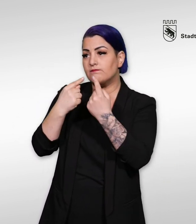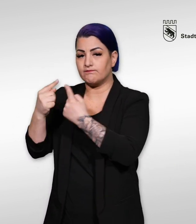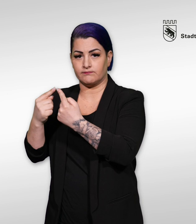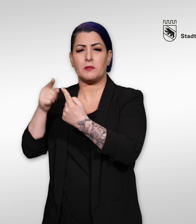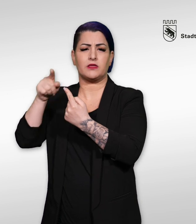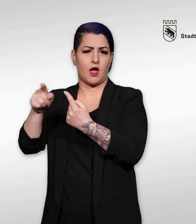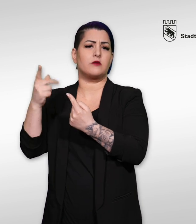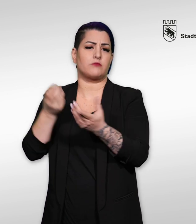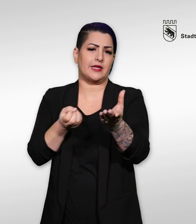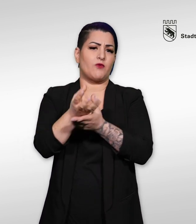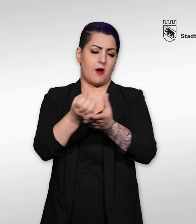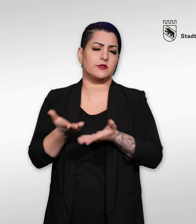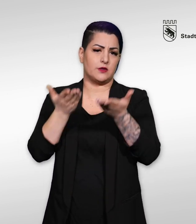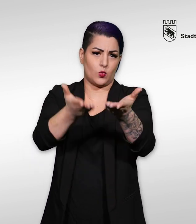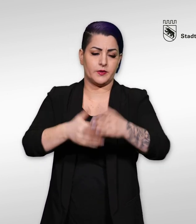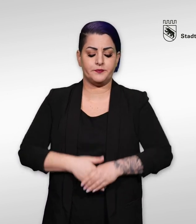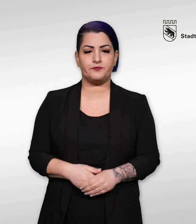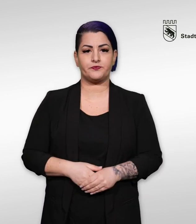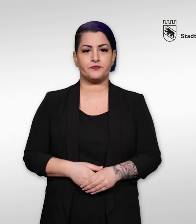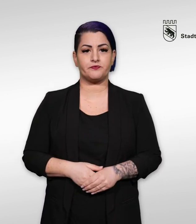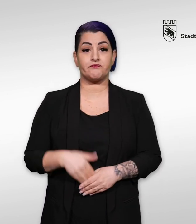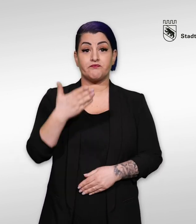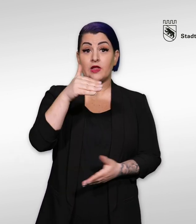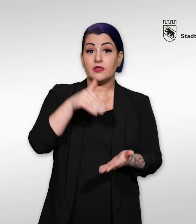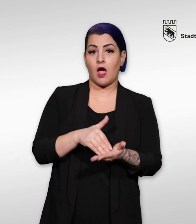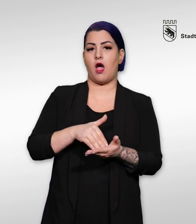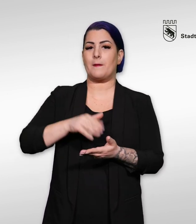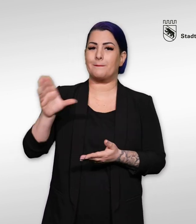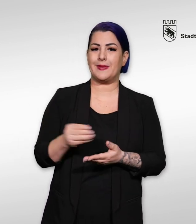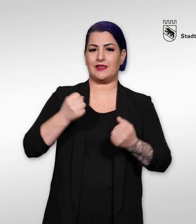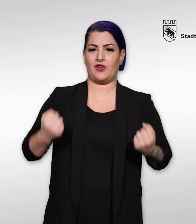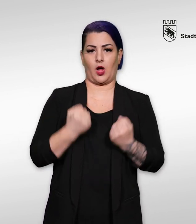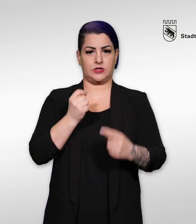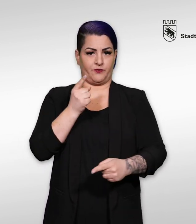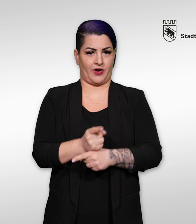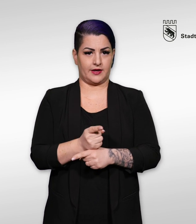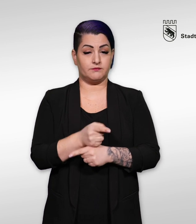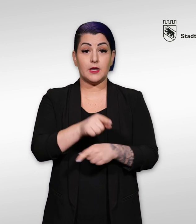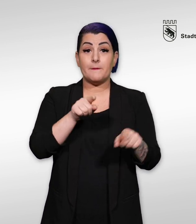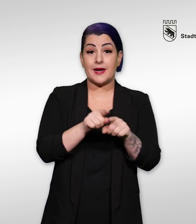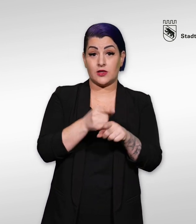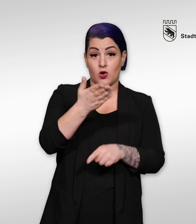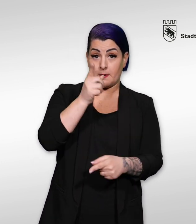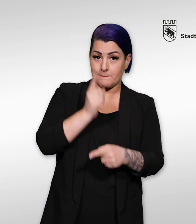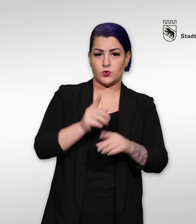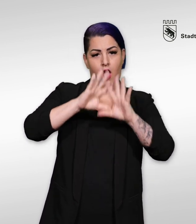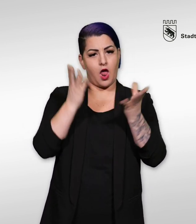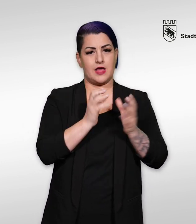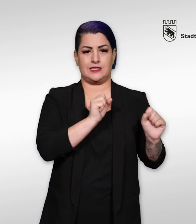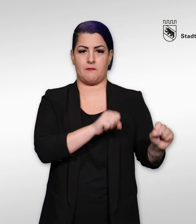Sie werden darüber informiert. Sie haben eine Mitwirkungspflicht. Das heißt, Sie müssen alles zumutbare